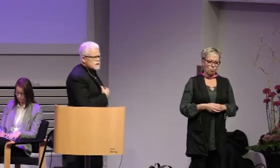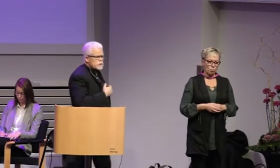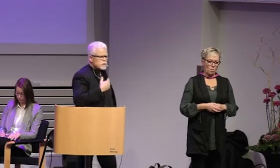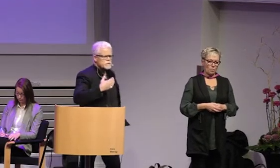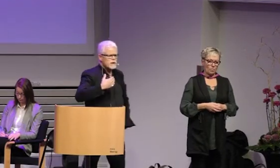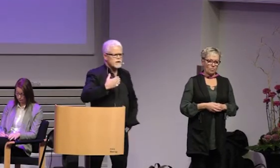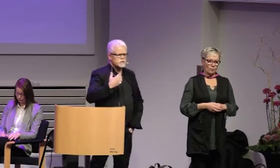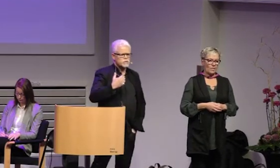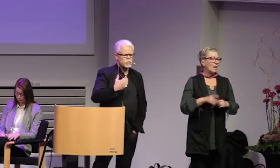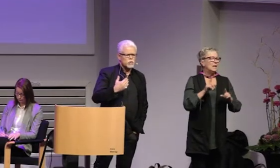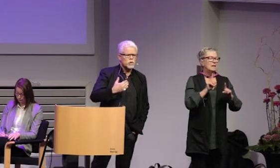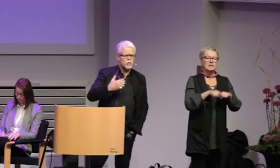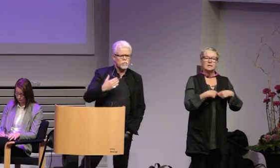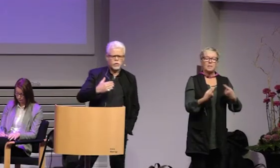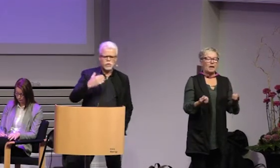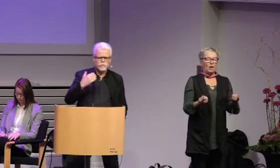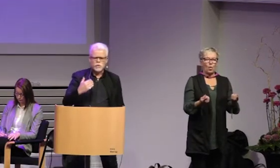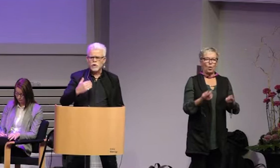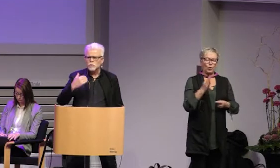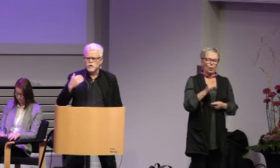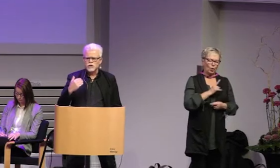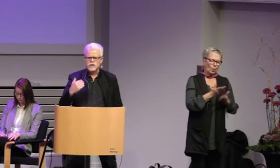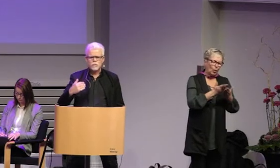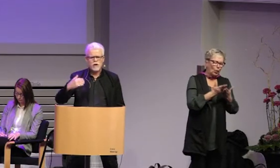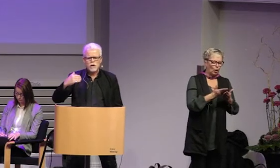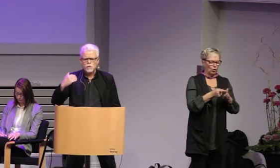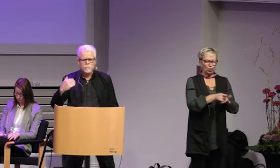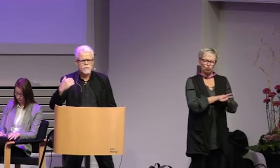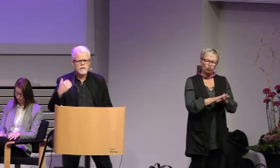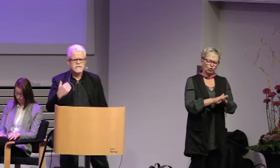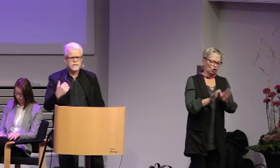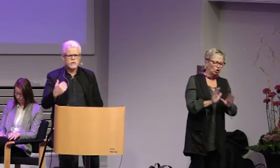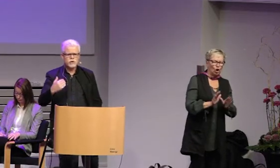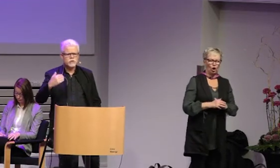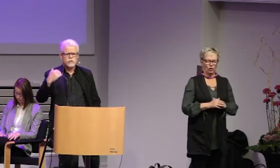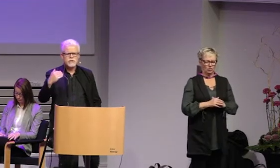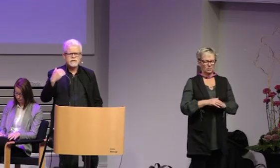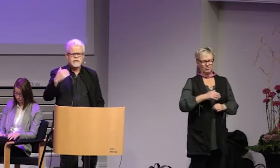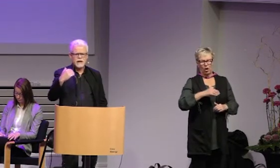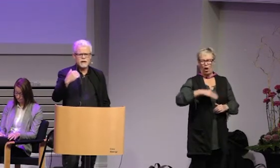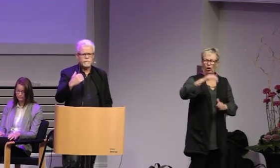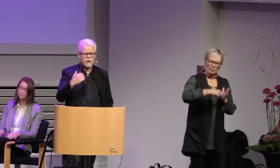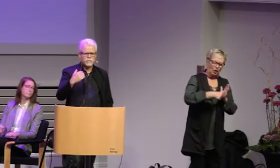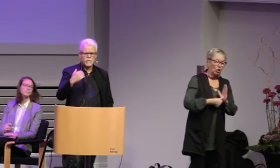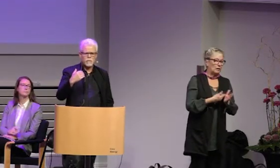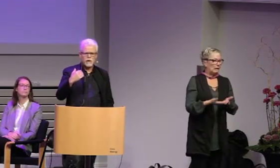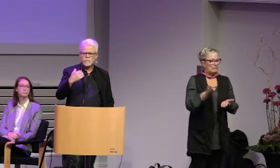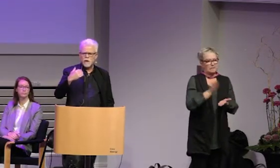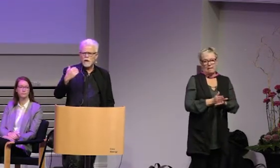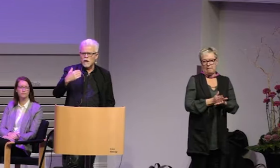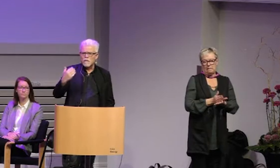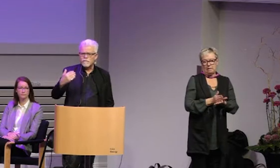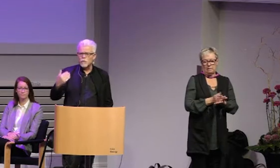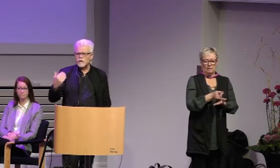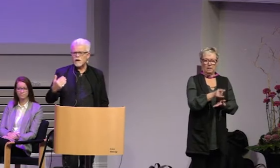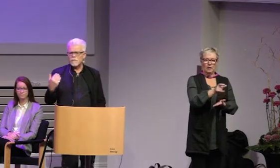det alltså spelar inte så stor roll hur mycket du pluggar hur skötsam du är går ut med bästa betyg så det är inte säkert att du kommer att